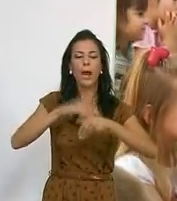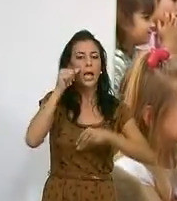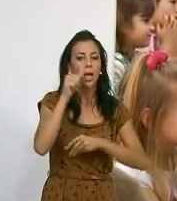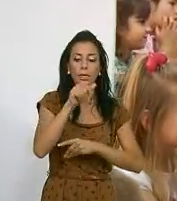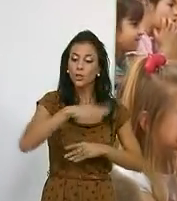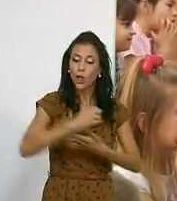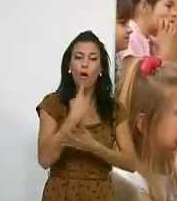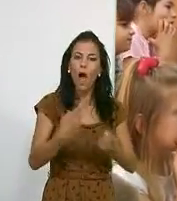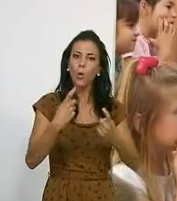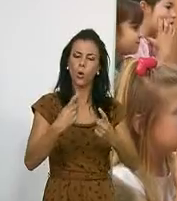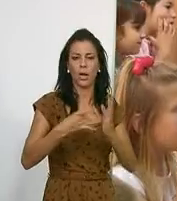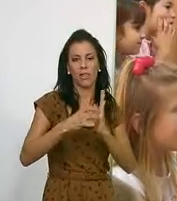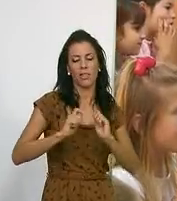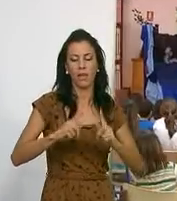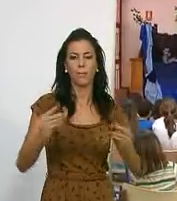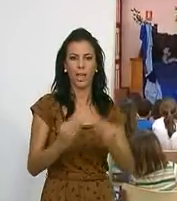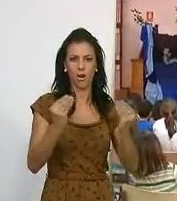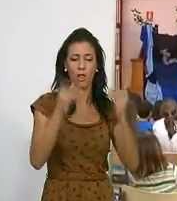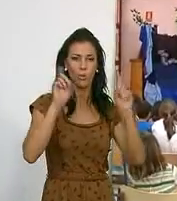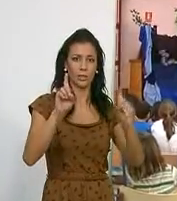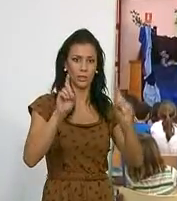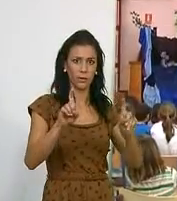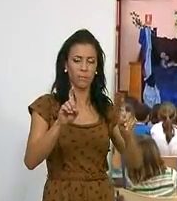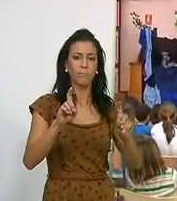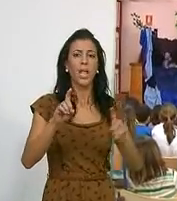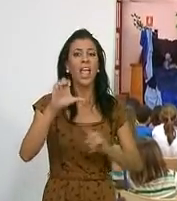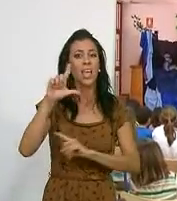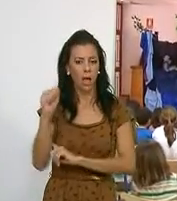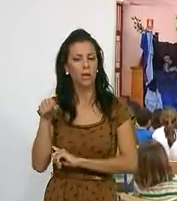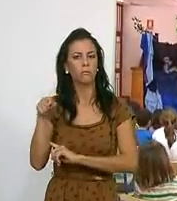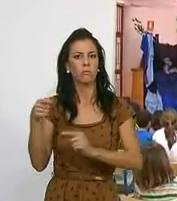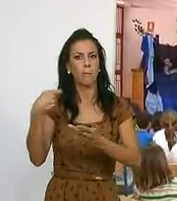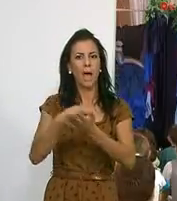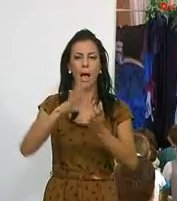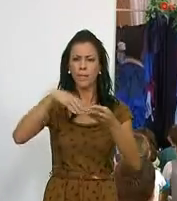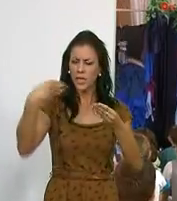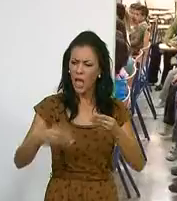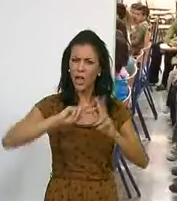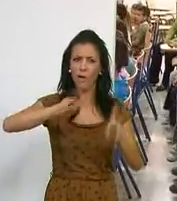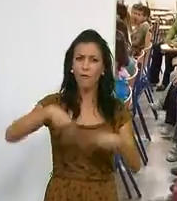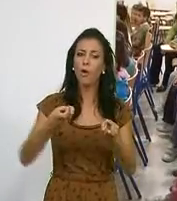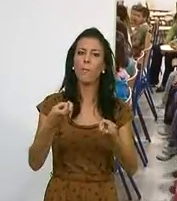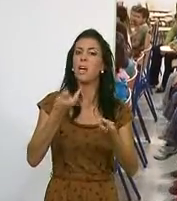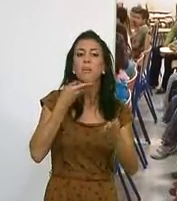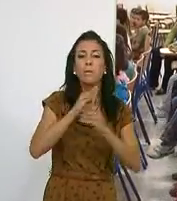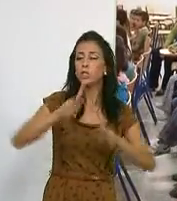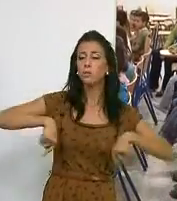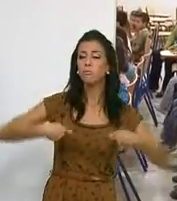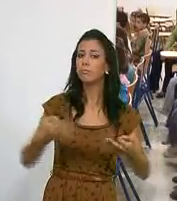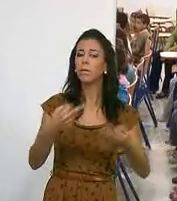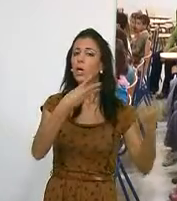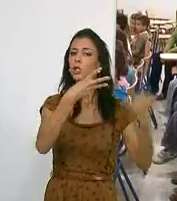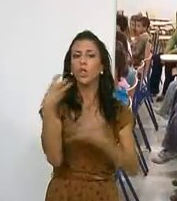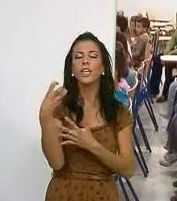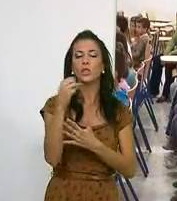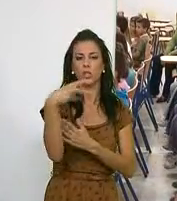alumnos ganaran en calidad educativa. La ELA ha pagado los materiales para la reforma que ha supuesto una inversión de